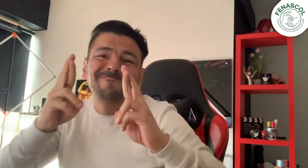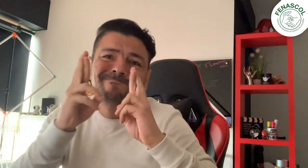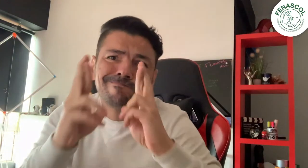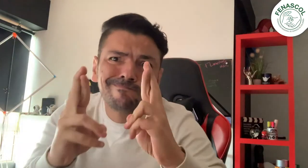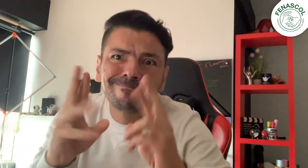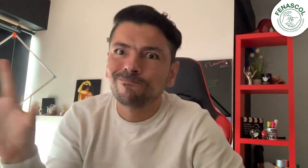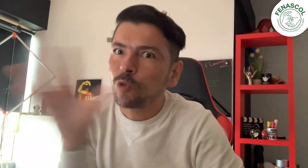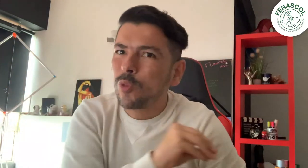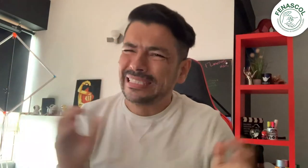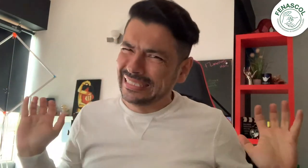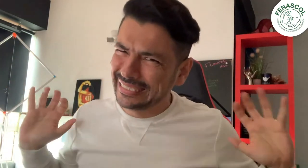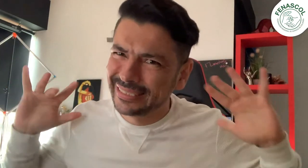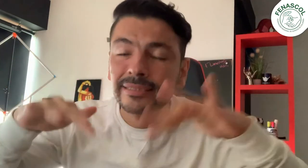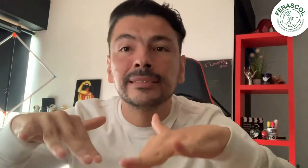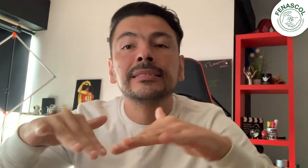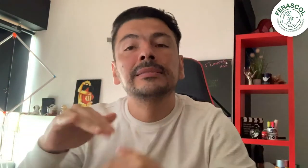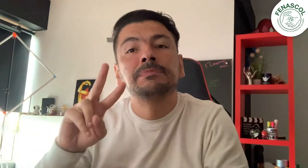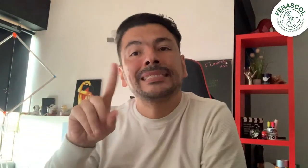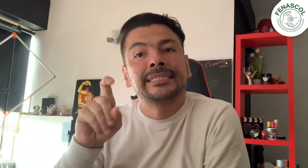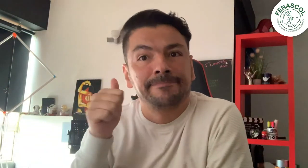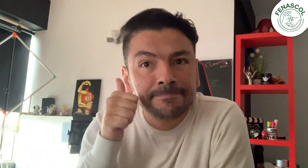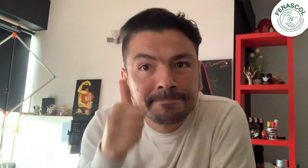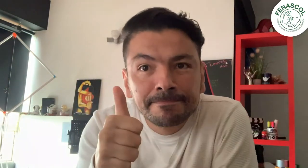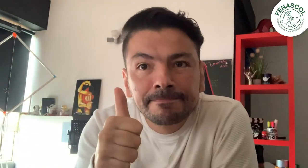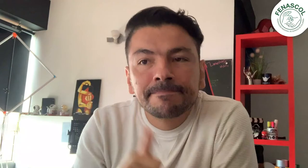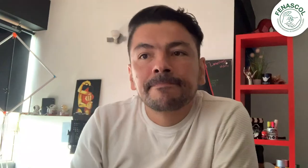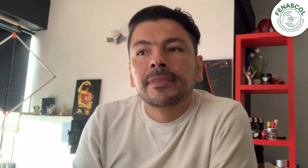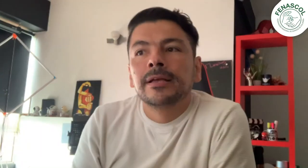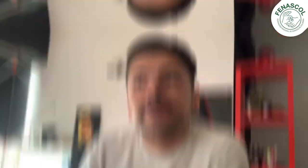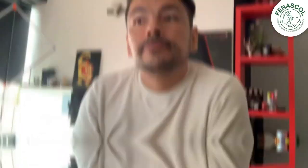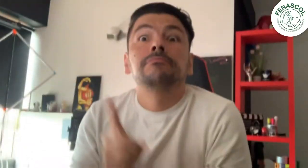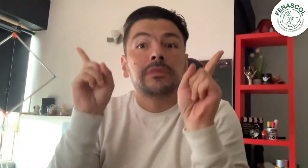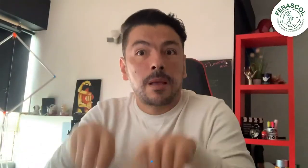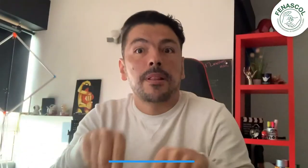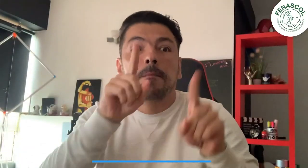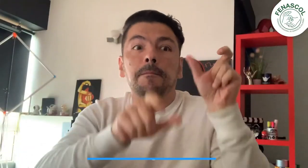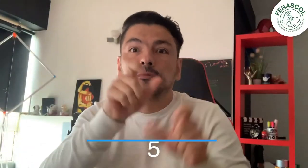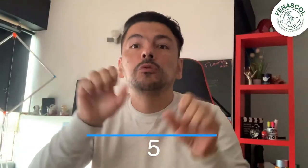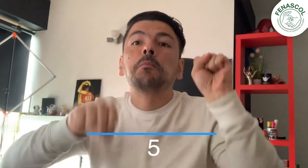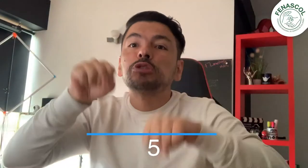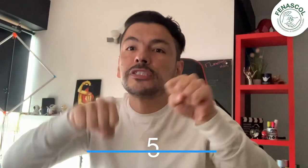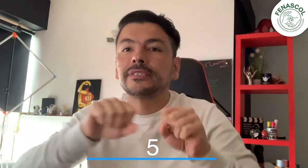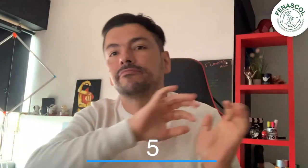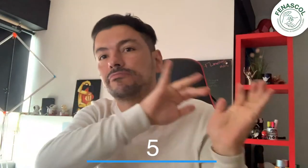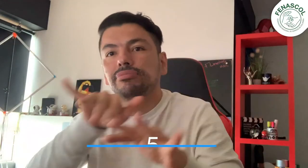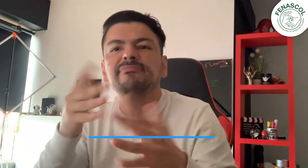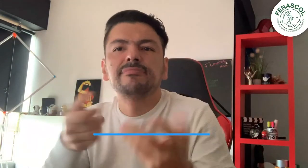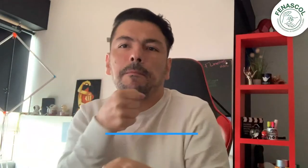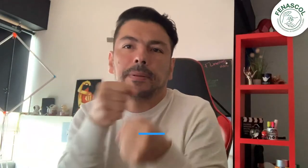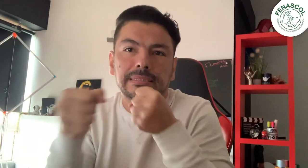Necesitamos ser muchos para visibilizarnos ante el Ministerio de Transporte, así que los esperamos el 26. También hemos convocado